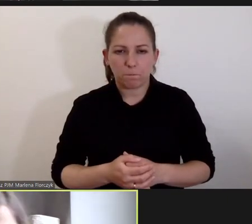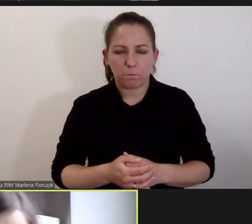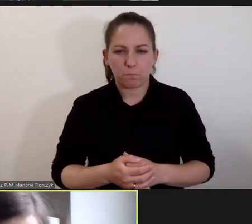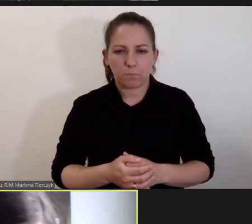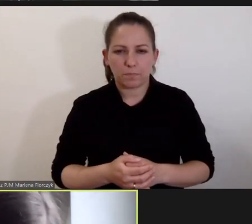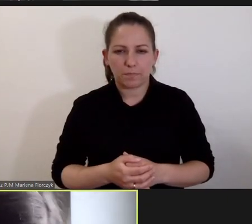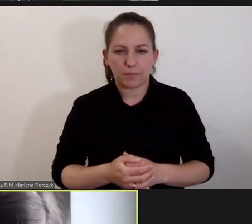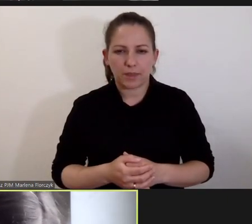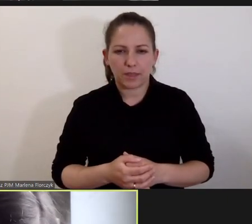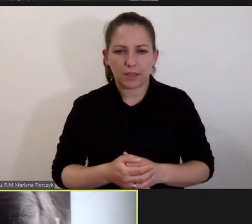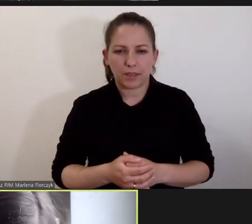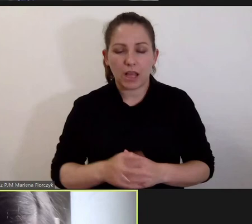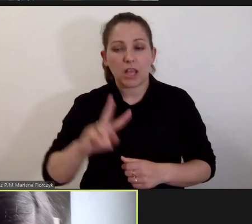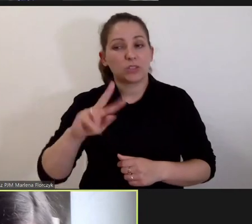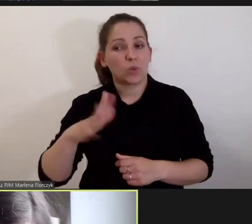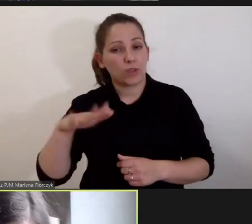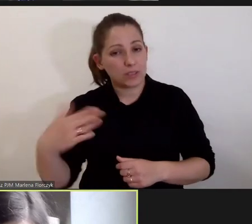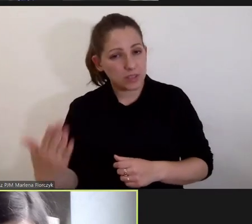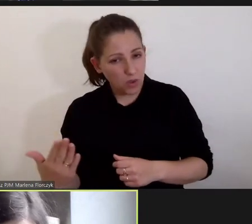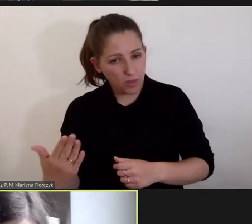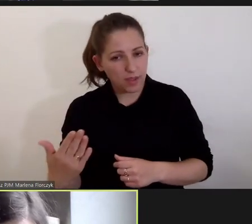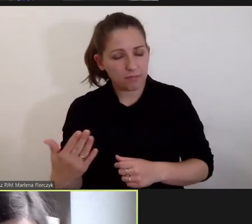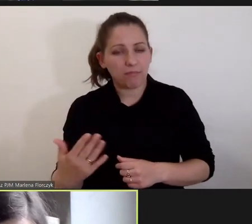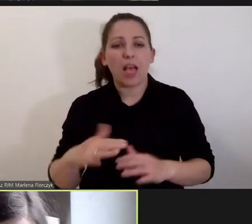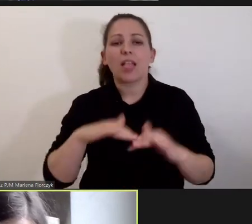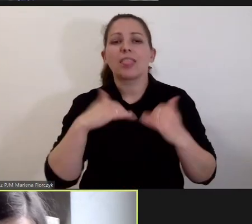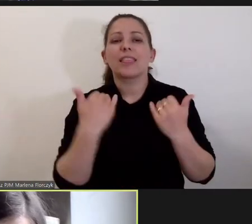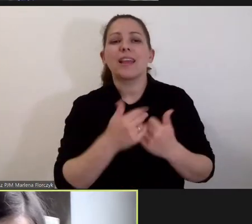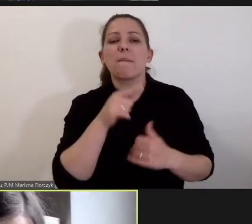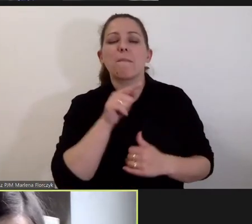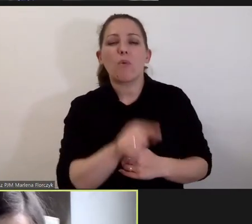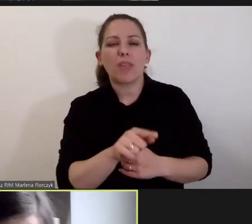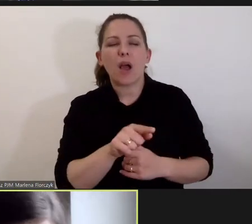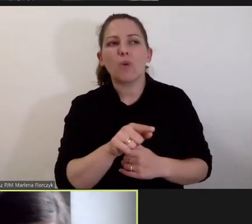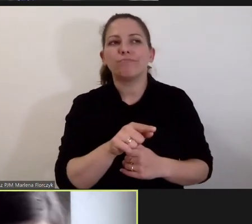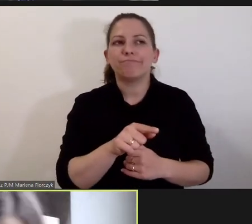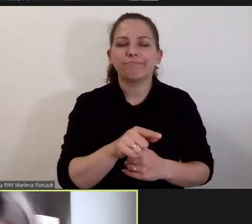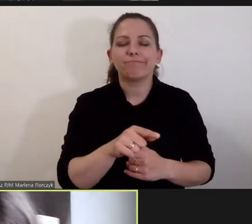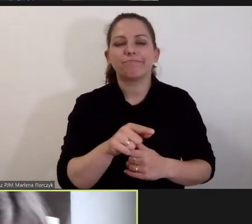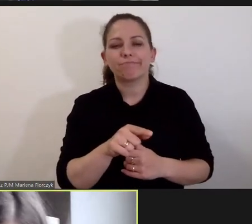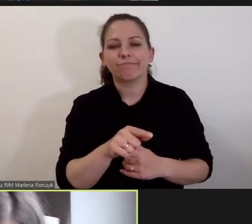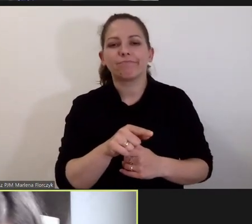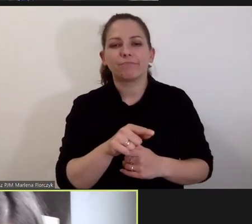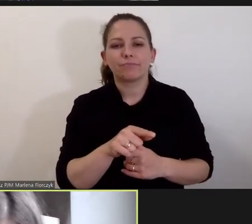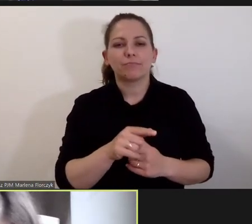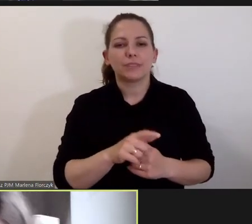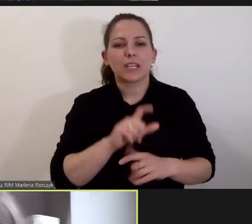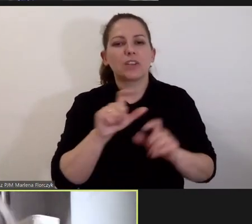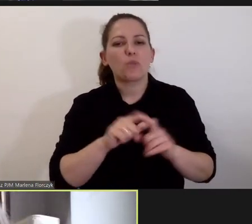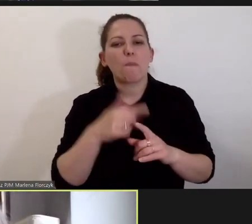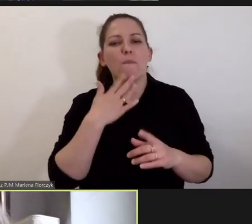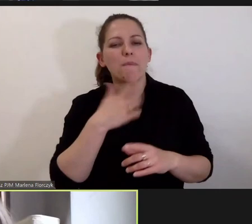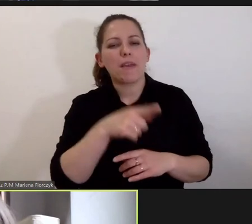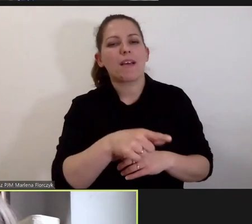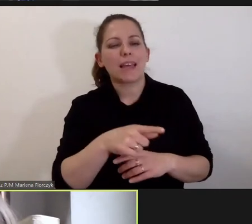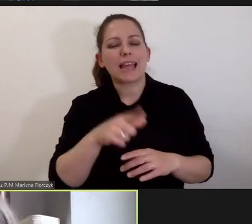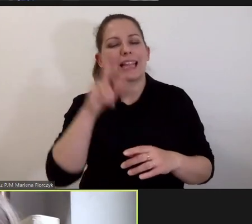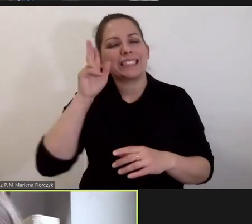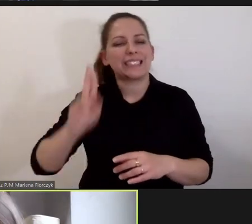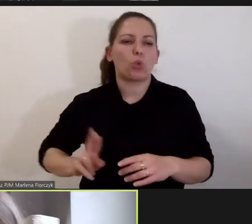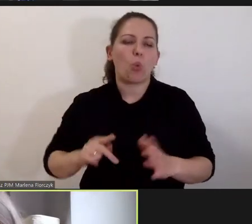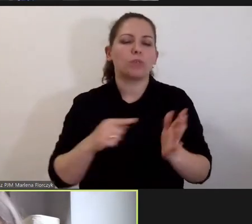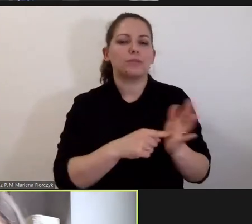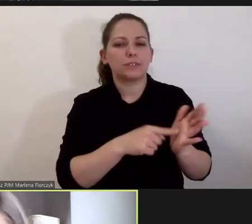Z drugiej strony Trybunał jest, wydaje mi się, że często się mówi właśnie o Trybunale jako instytucji,